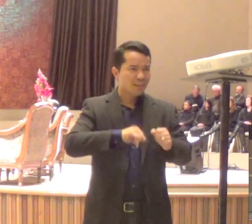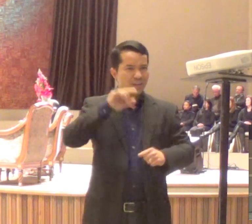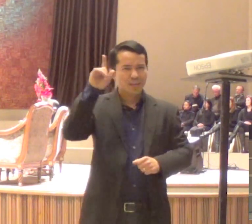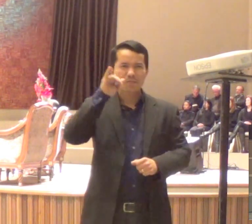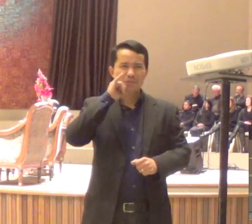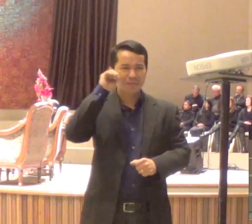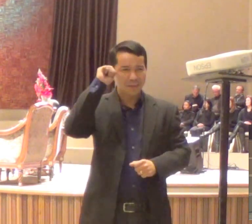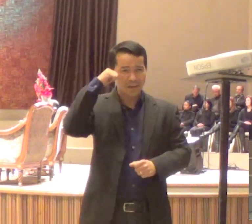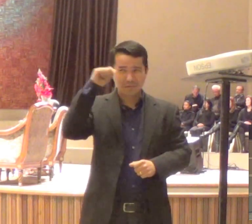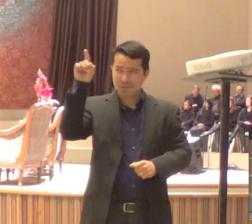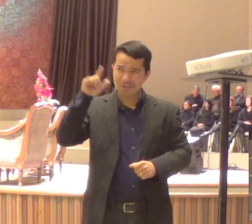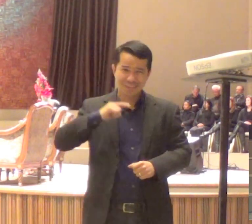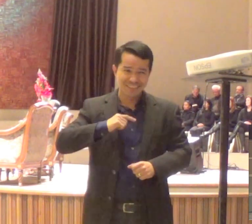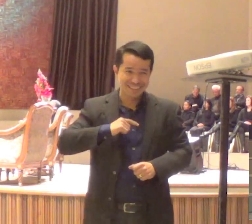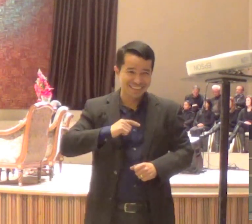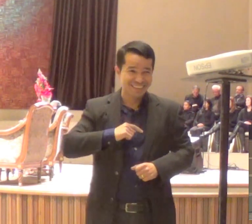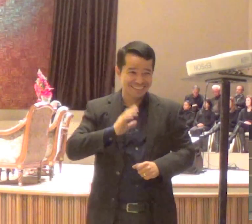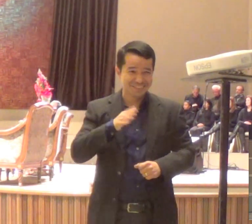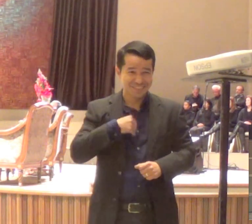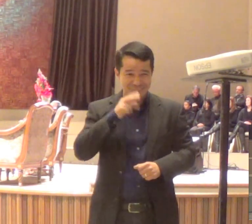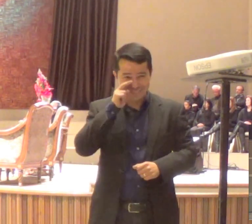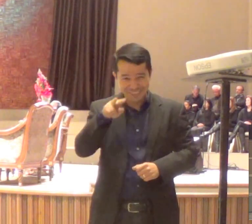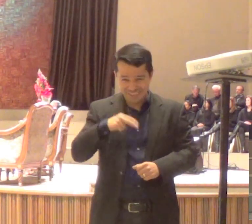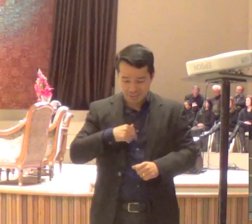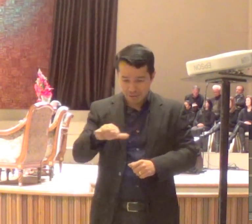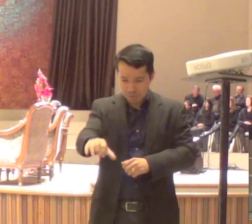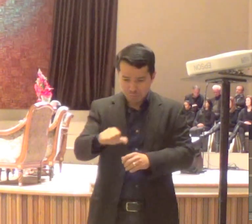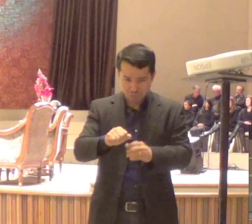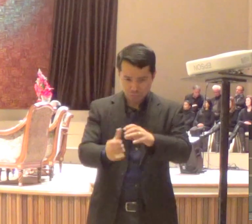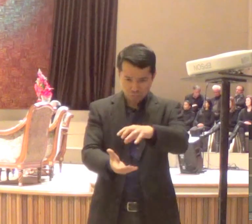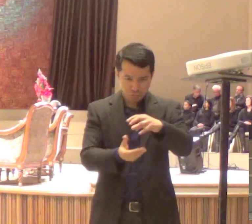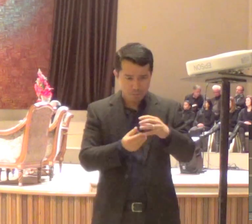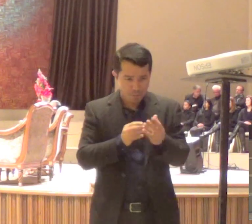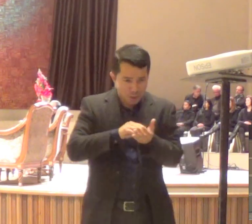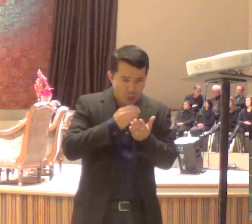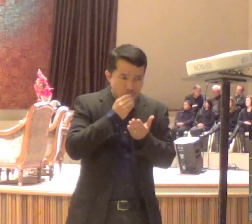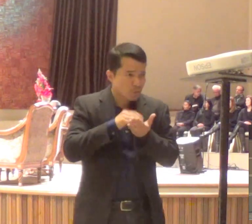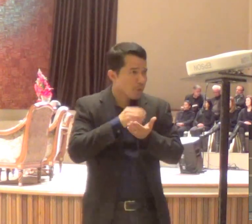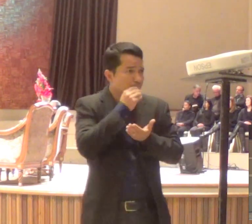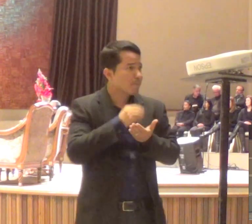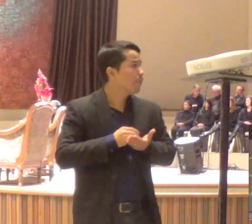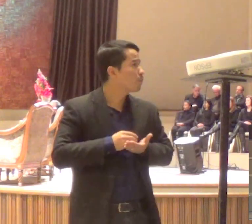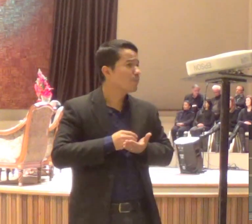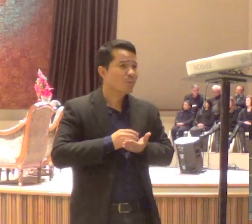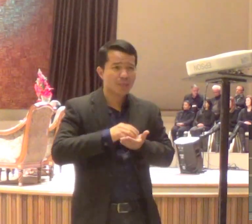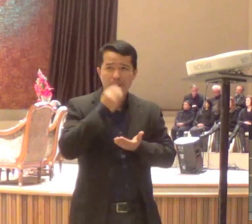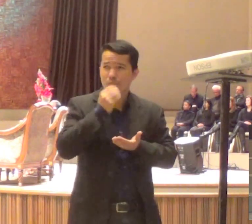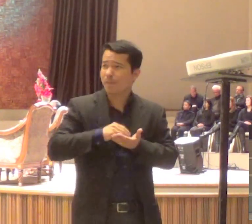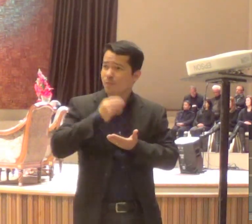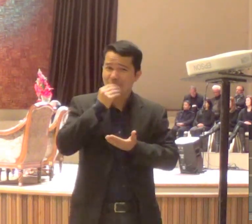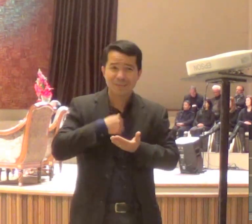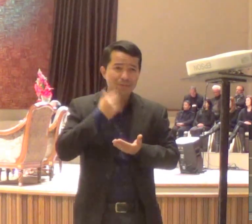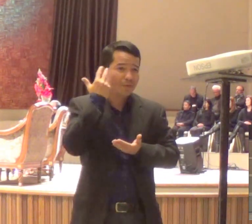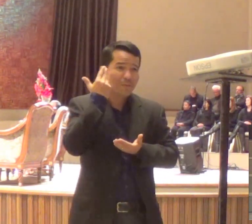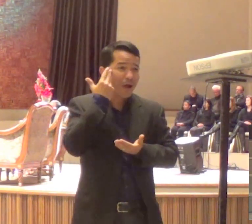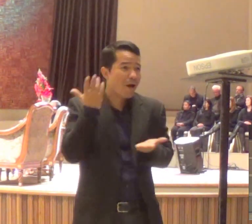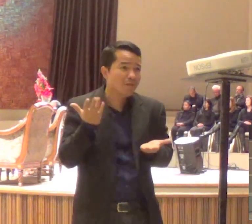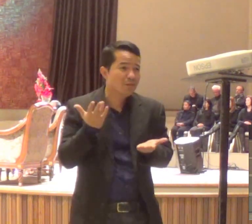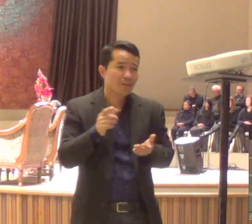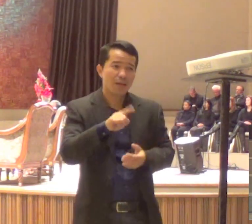em cima, você mete a mão ali, tira um pouco da comida para você comer, e vai comendo com a mão. E, ele está dizendo isso, aquele que está botando